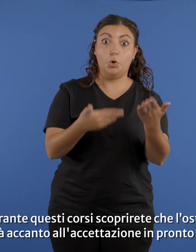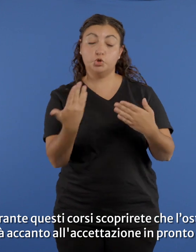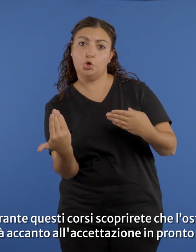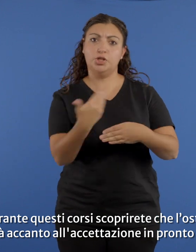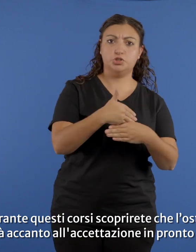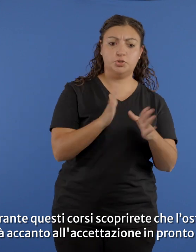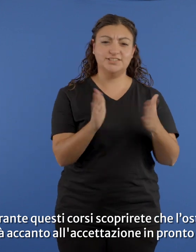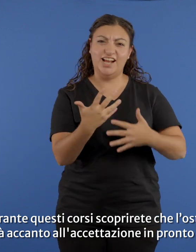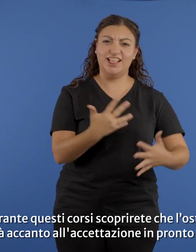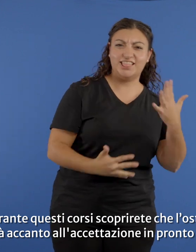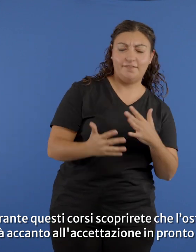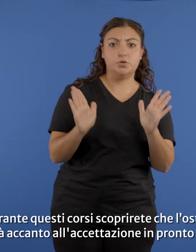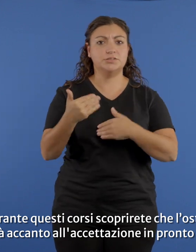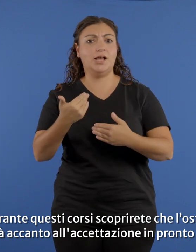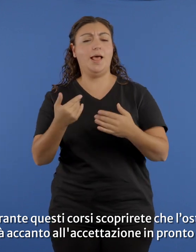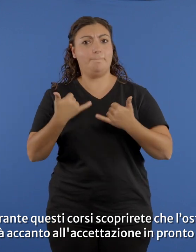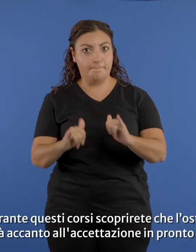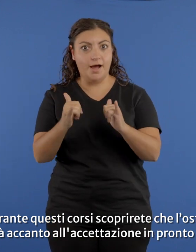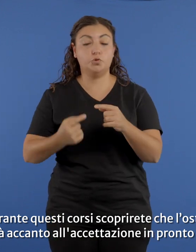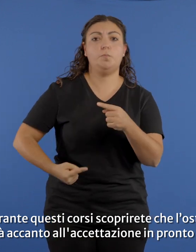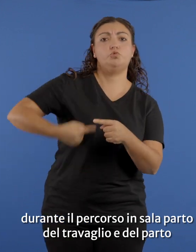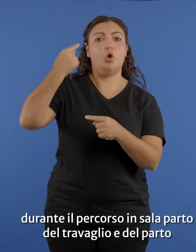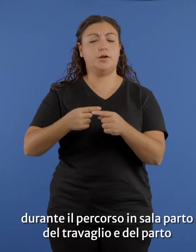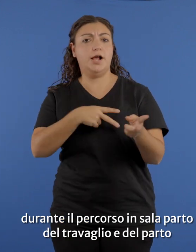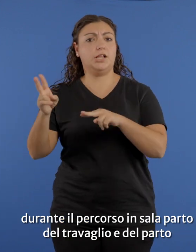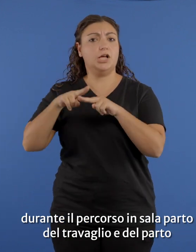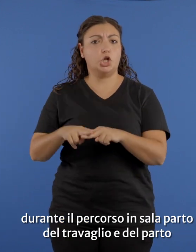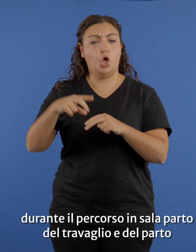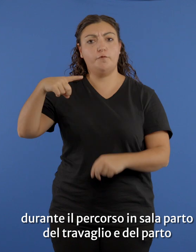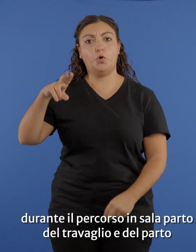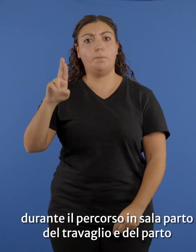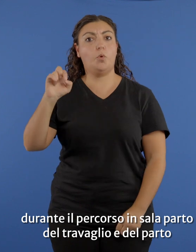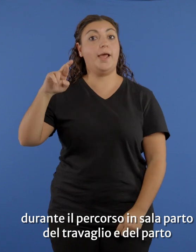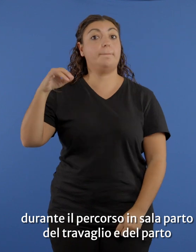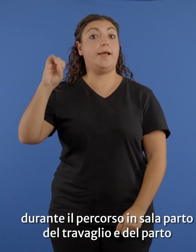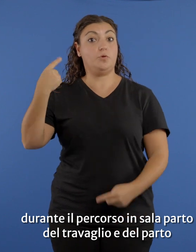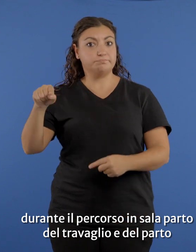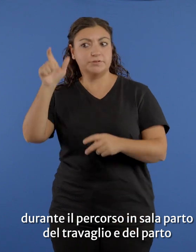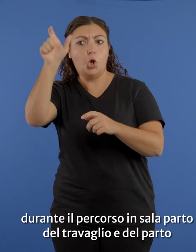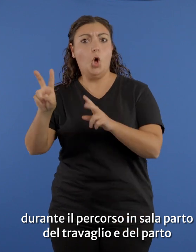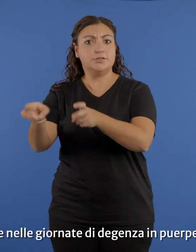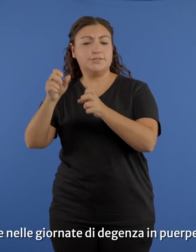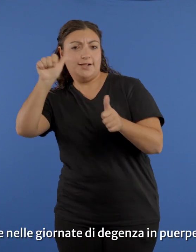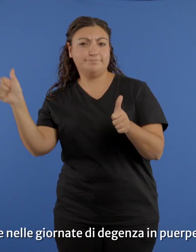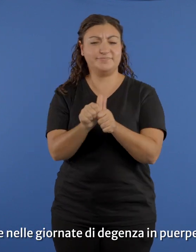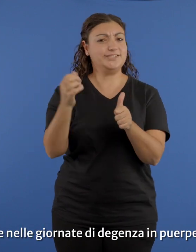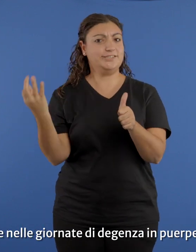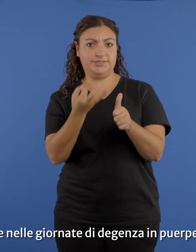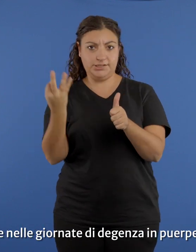vi sarà accanto all'accettazione in pronto soccorso, durante il percorso in sala parto del travaglio del parto e nelle giornate di degenza